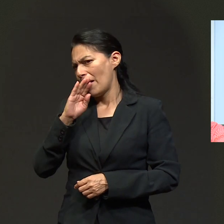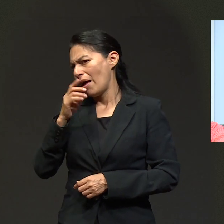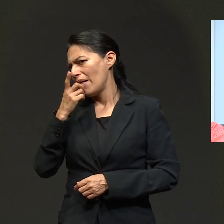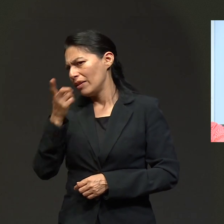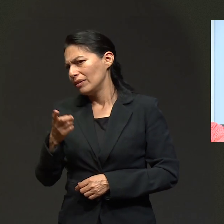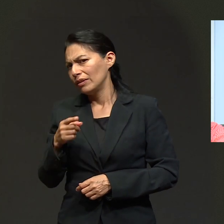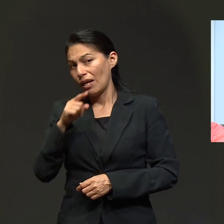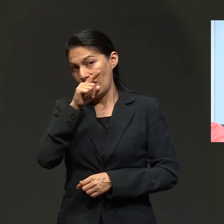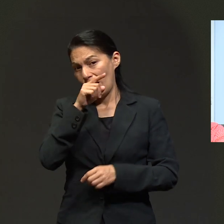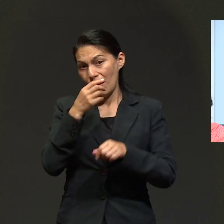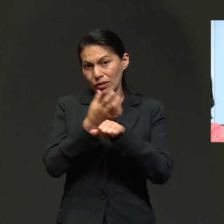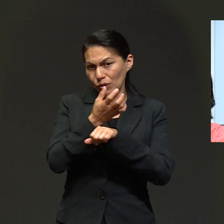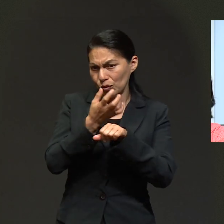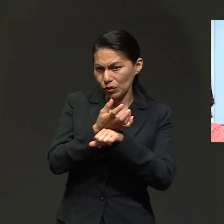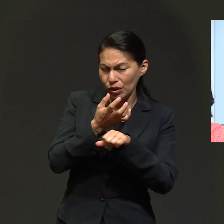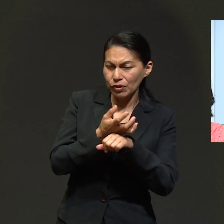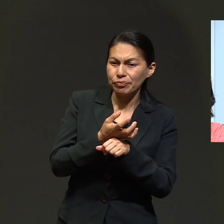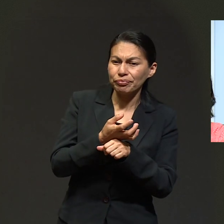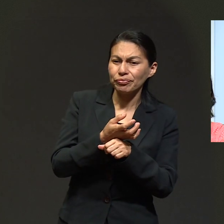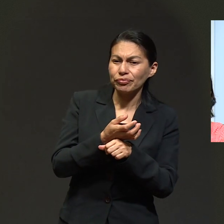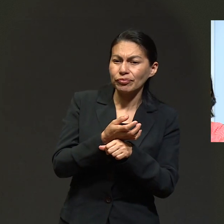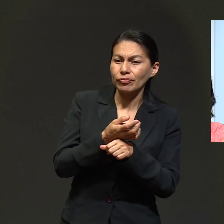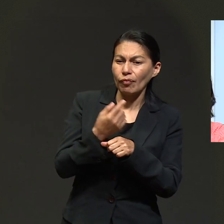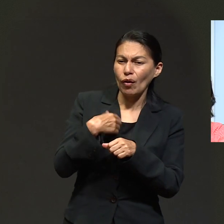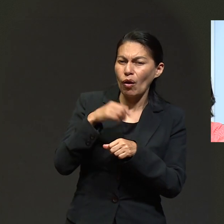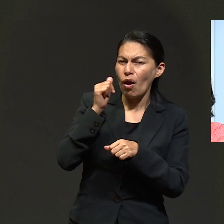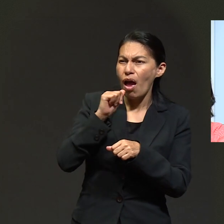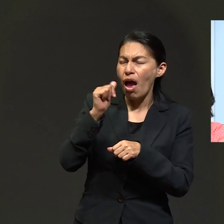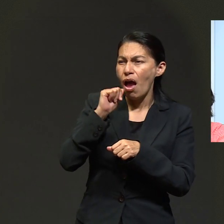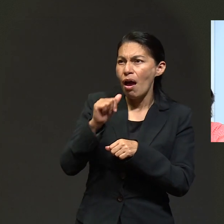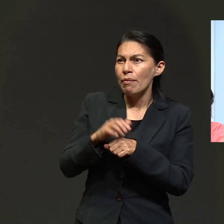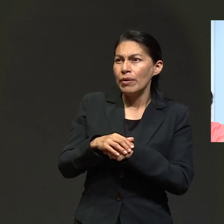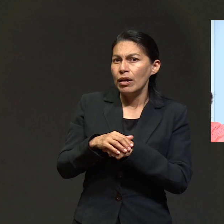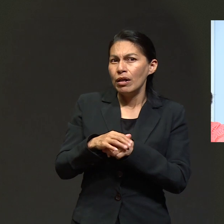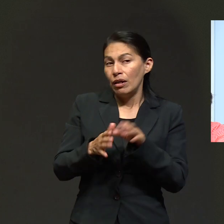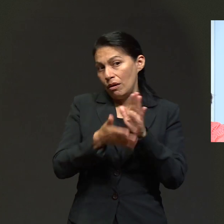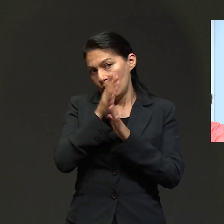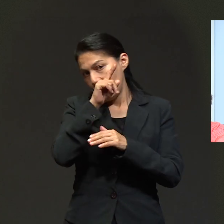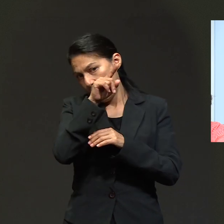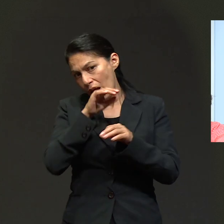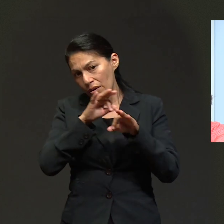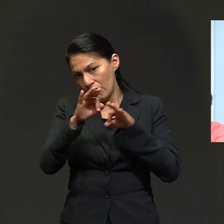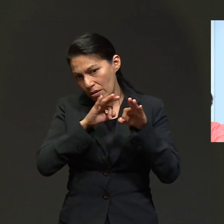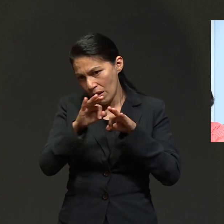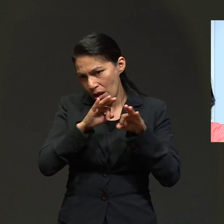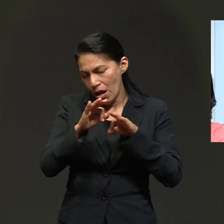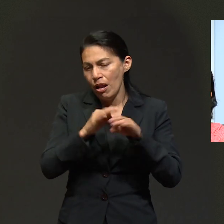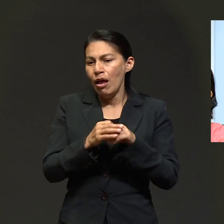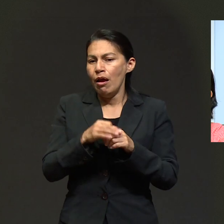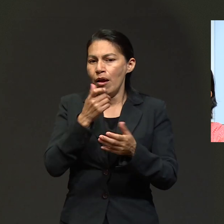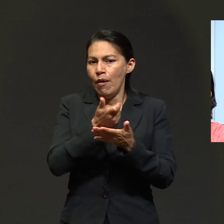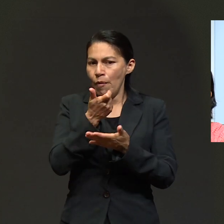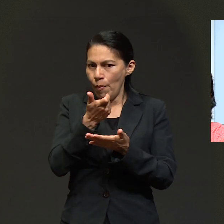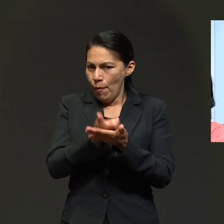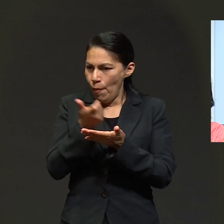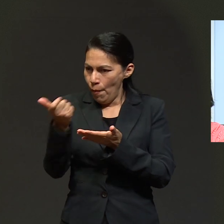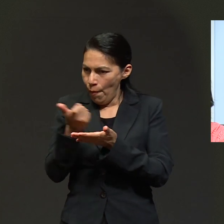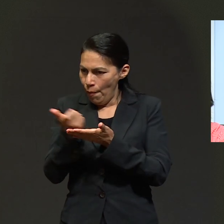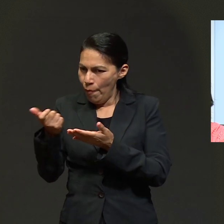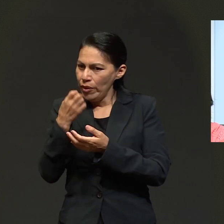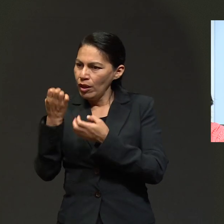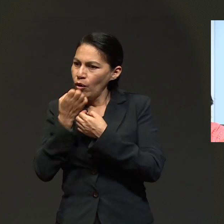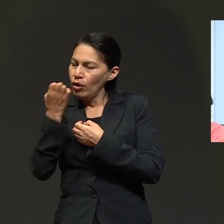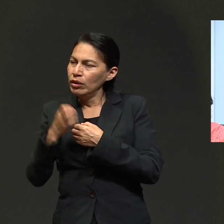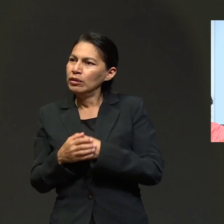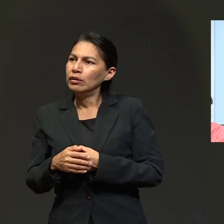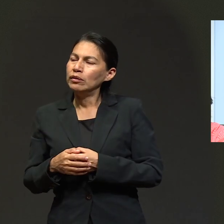como comenta mi mamá, ya este, cuando estábamos en Estados Unidos, yo igual siempre mayormente, pues voy a Estados Unidos para poder